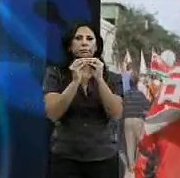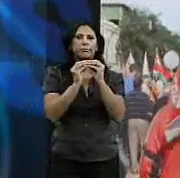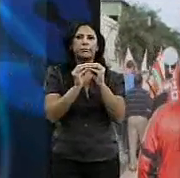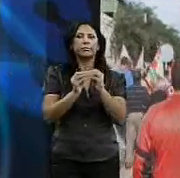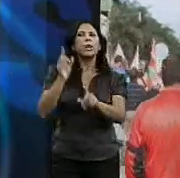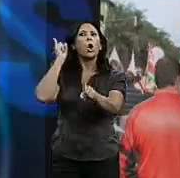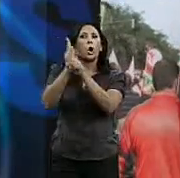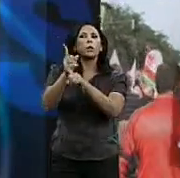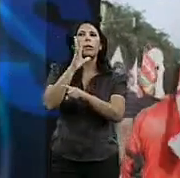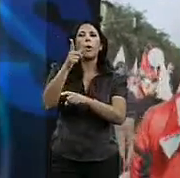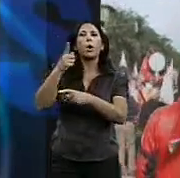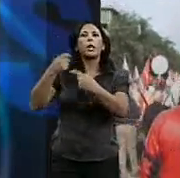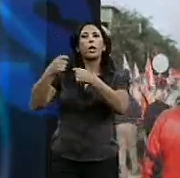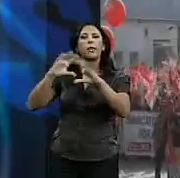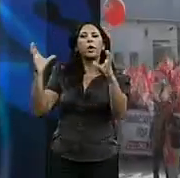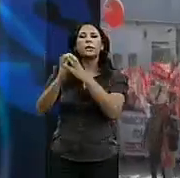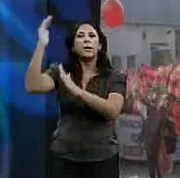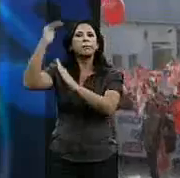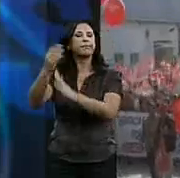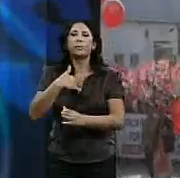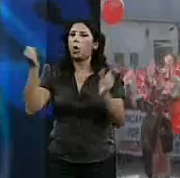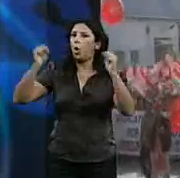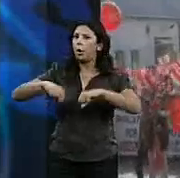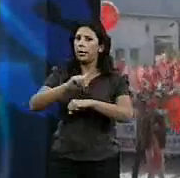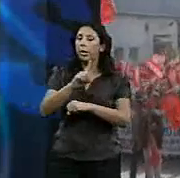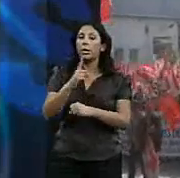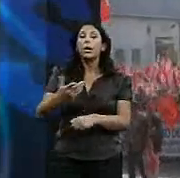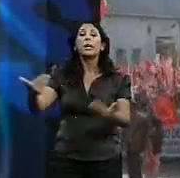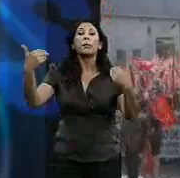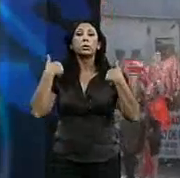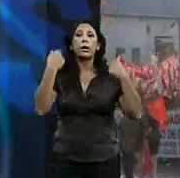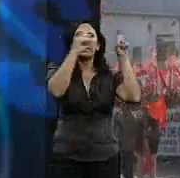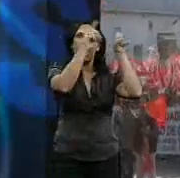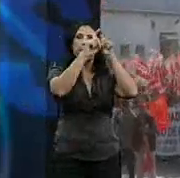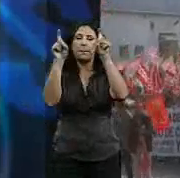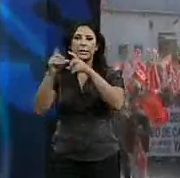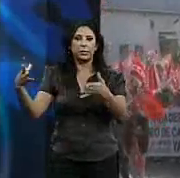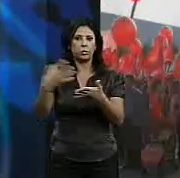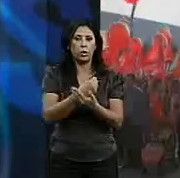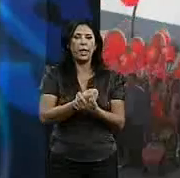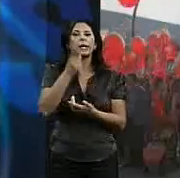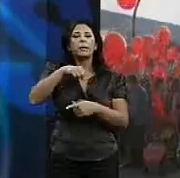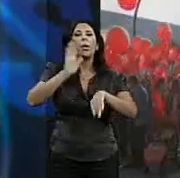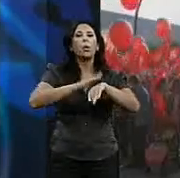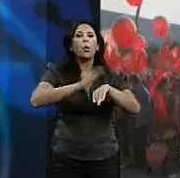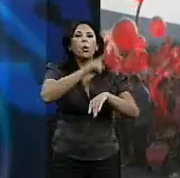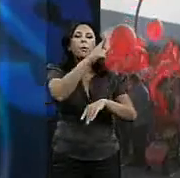al bloqueo de la negociación colectiva de la que responsabilizan al tejido empresarial y acusan a la patronal de utilizar la crisis para